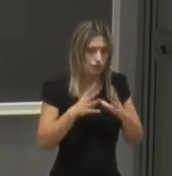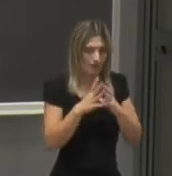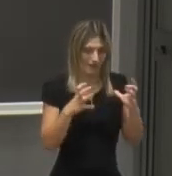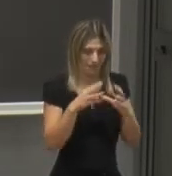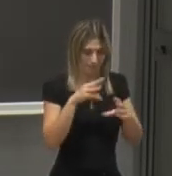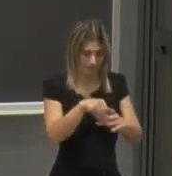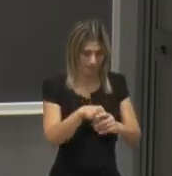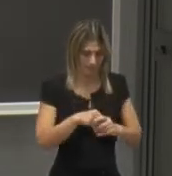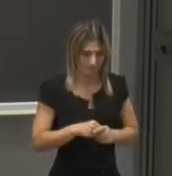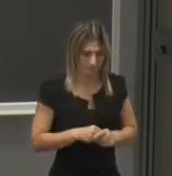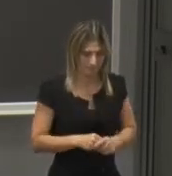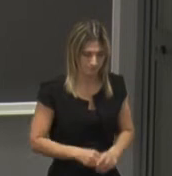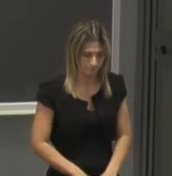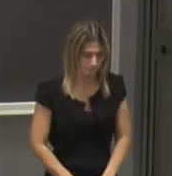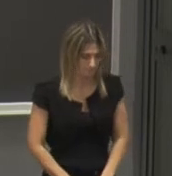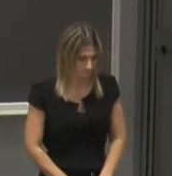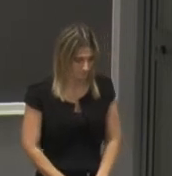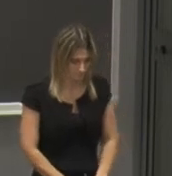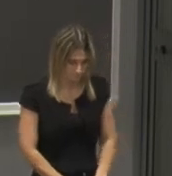impresa va bene?